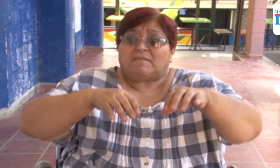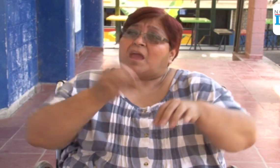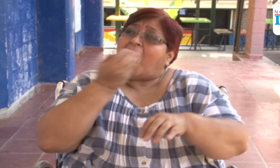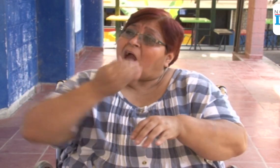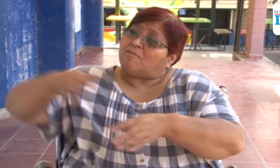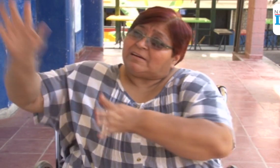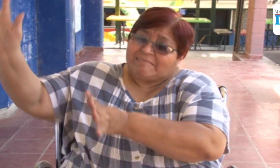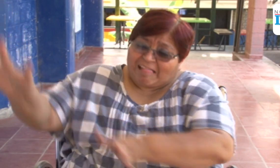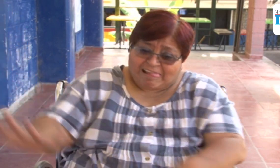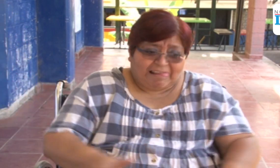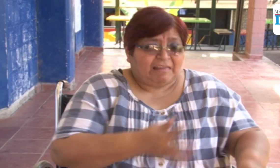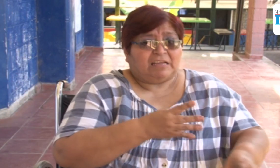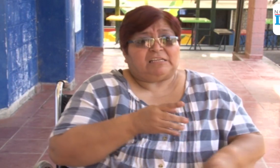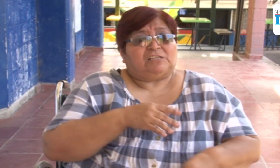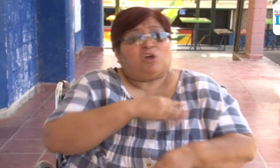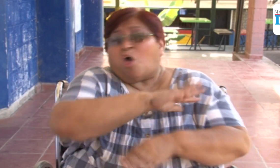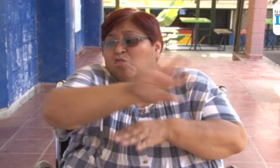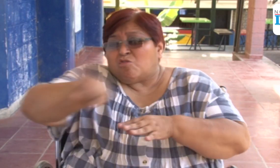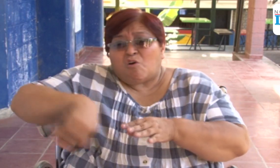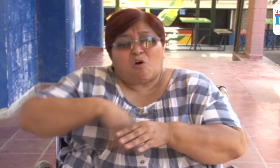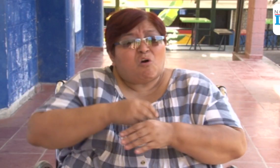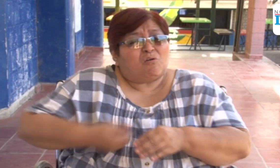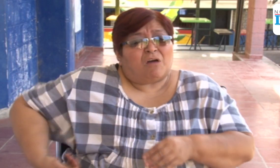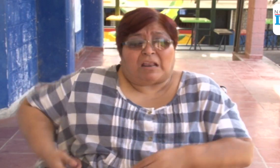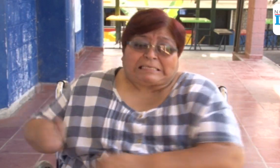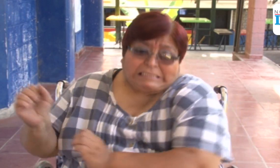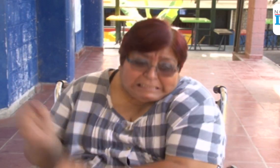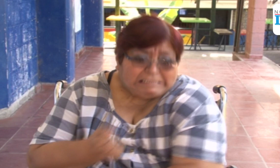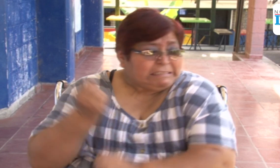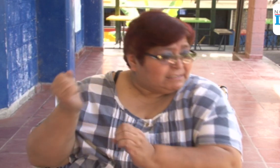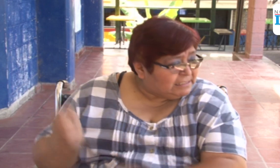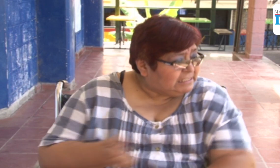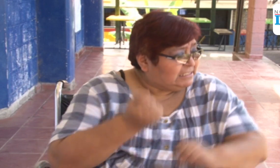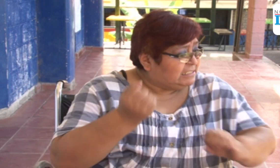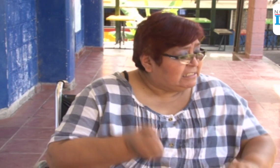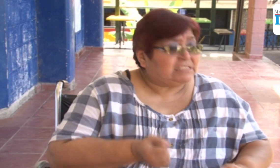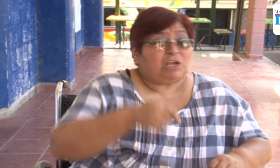los maestros y estudiantes también se encargan de sacar murciélagos y palomas.